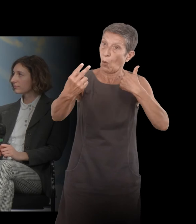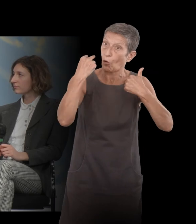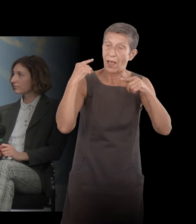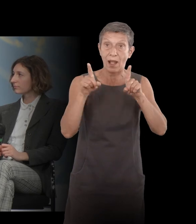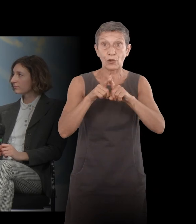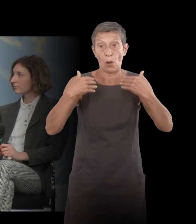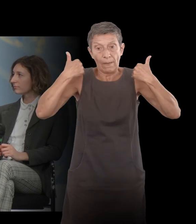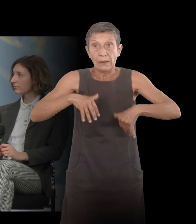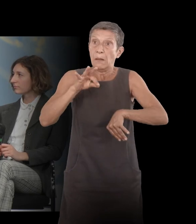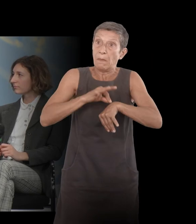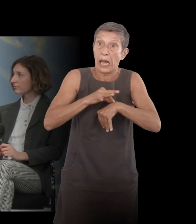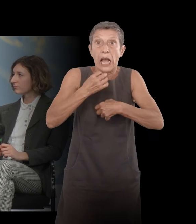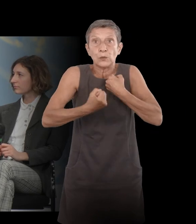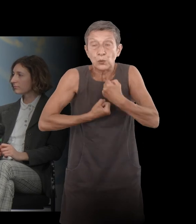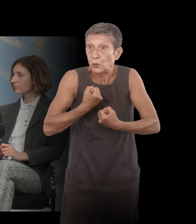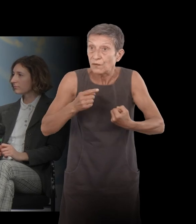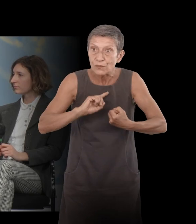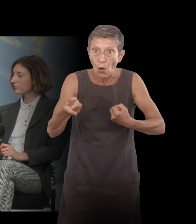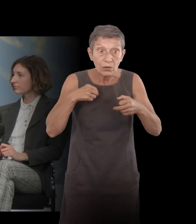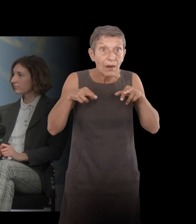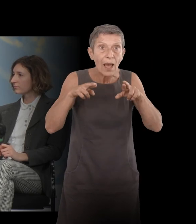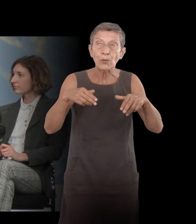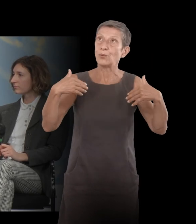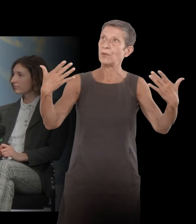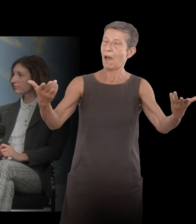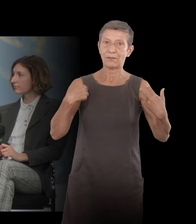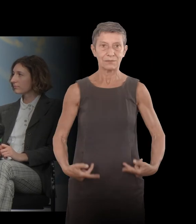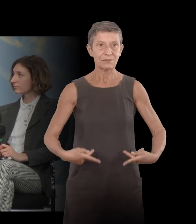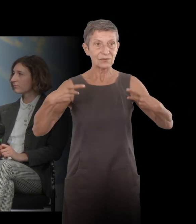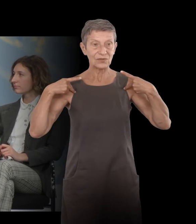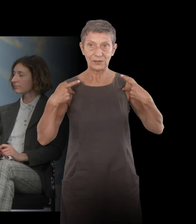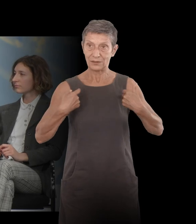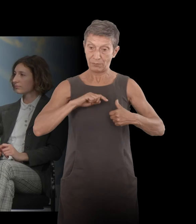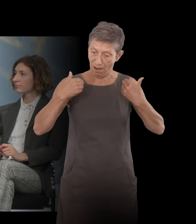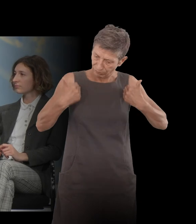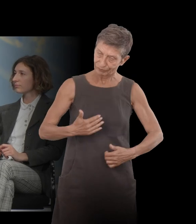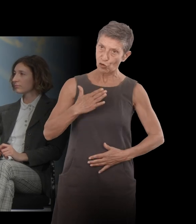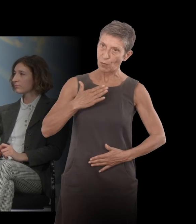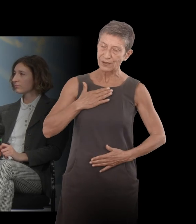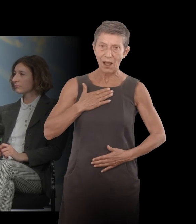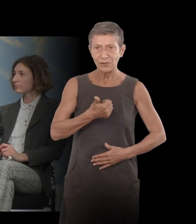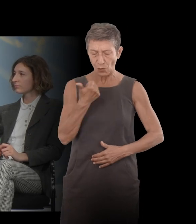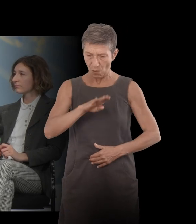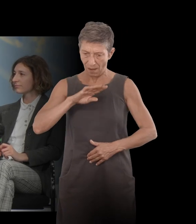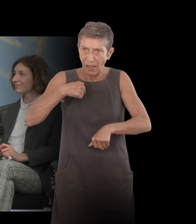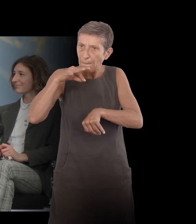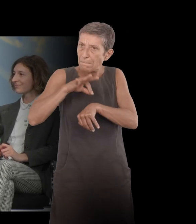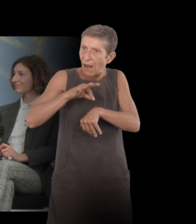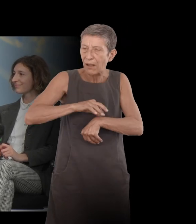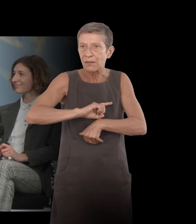recommencez à exister pour ce que vous êtes et non pas seulement à travers la maladie cette espèce de printemps fulgurant oui il y